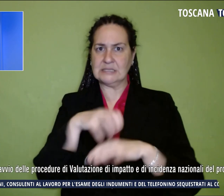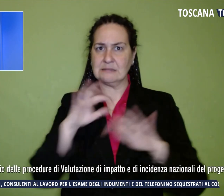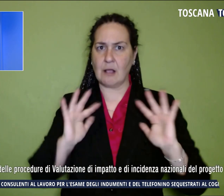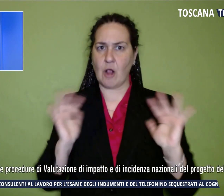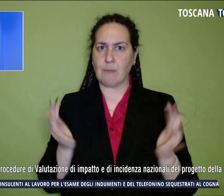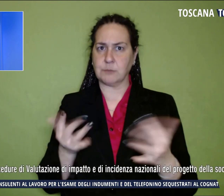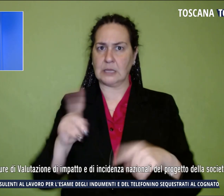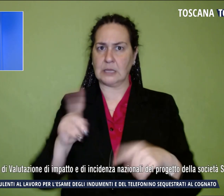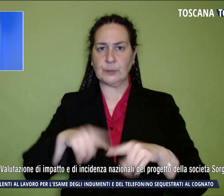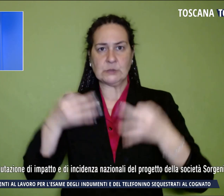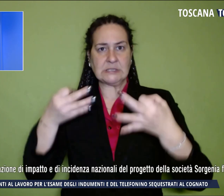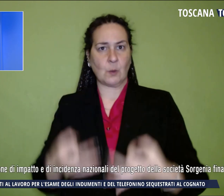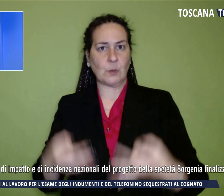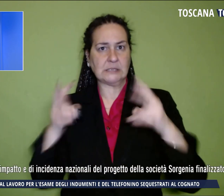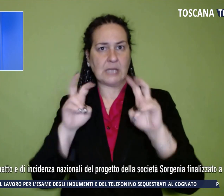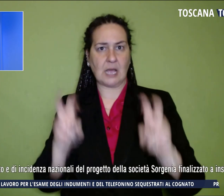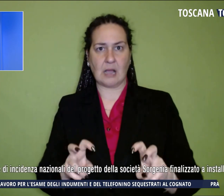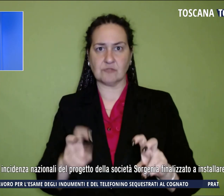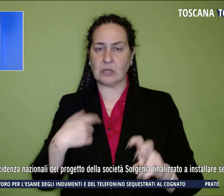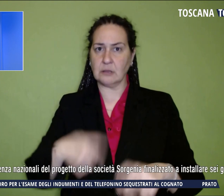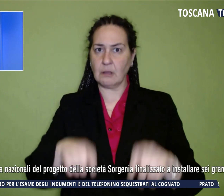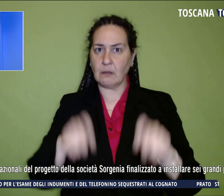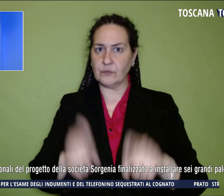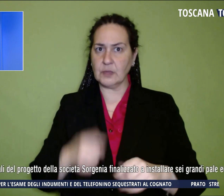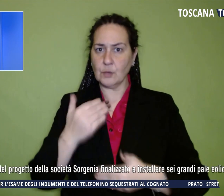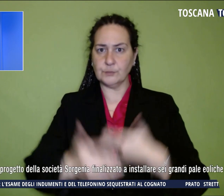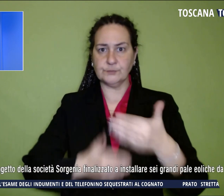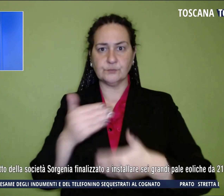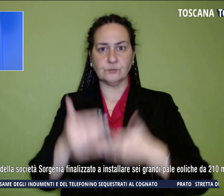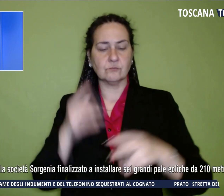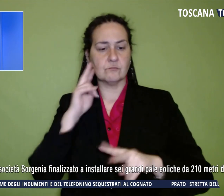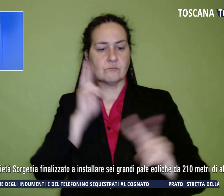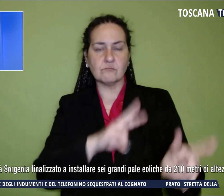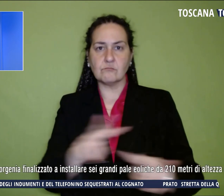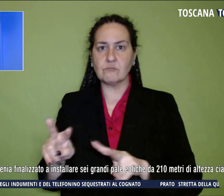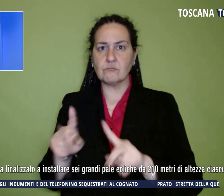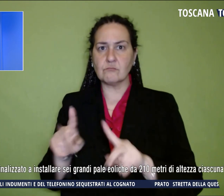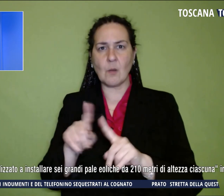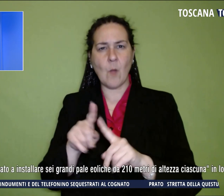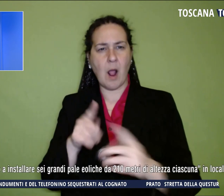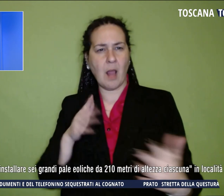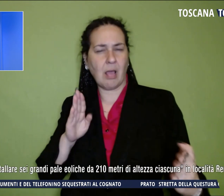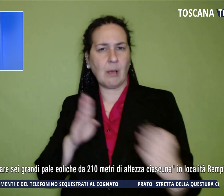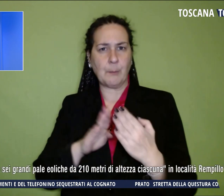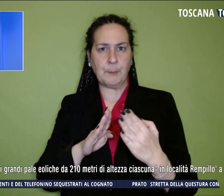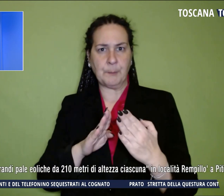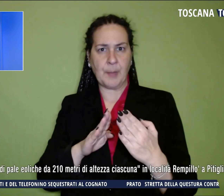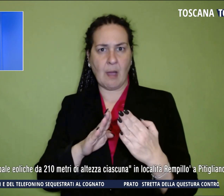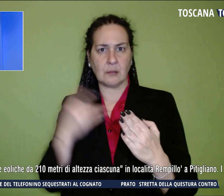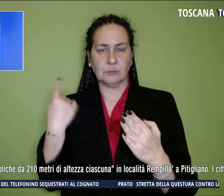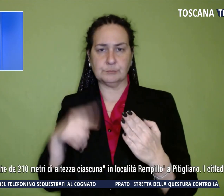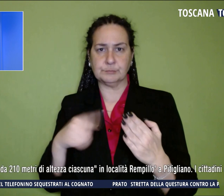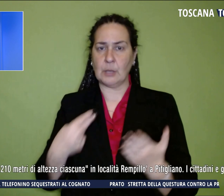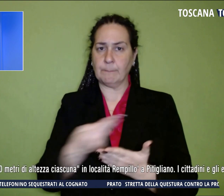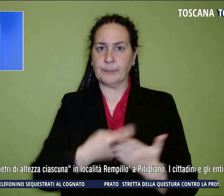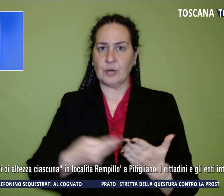Sicurezza Energetica dell'avvio della procedura di valutazione di impatto e di incidenza nazionale del progetto della